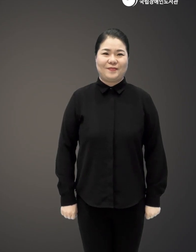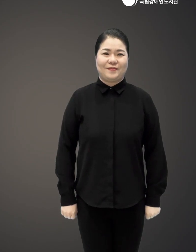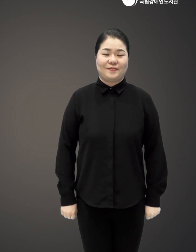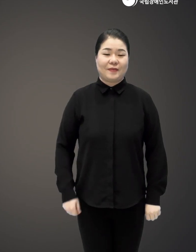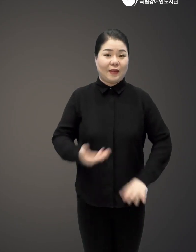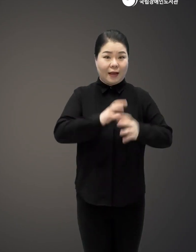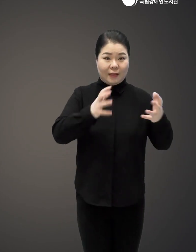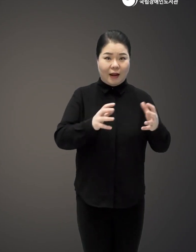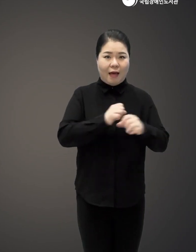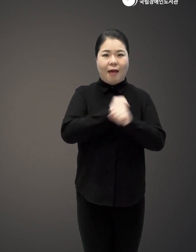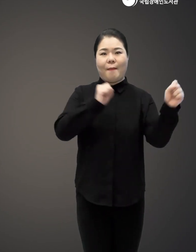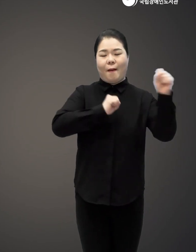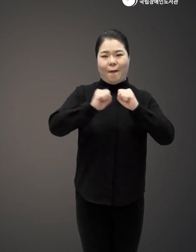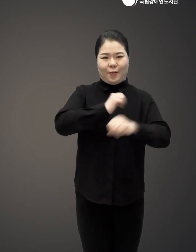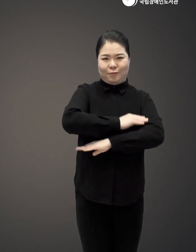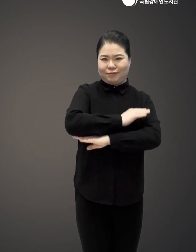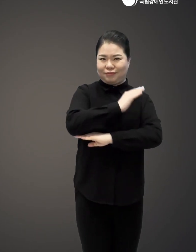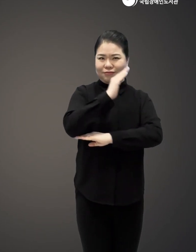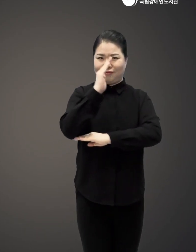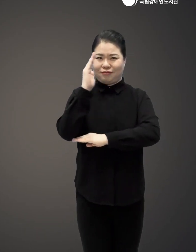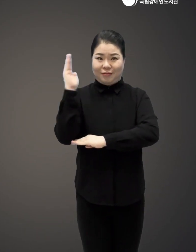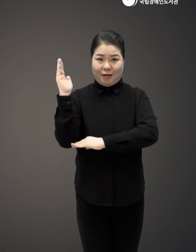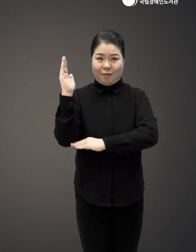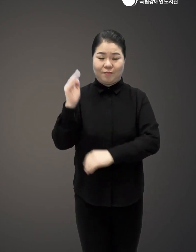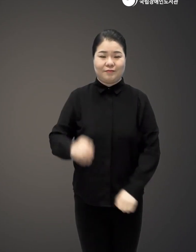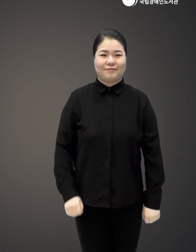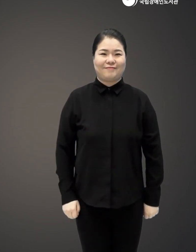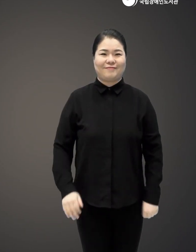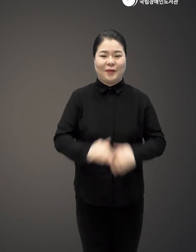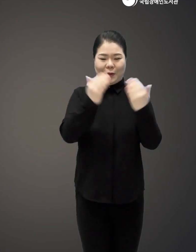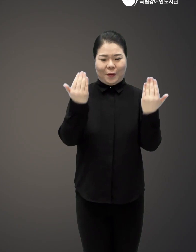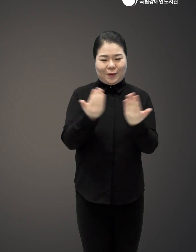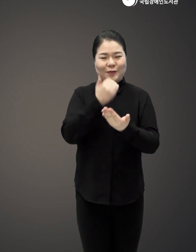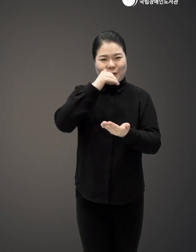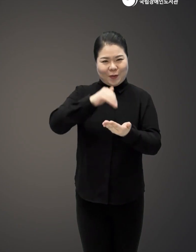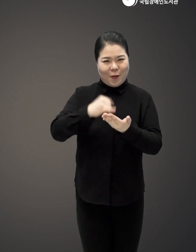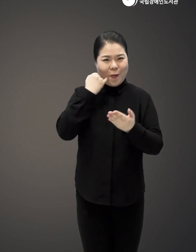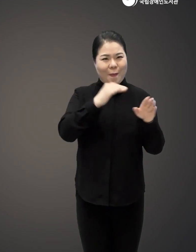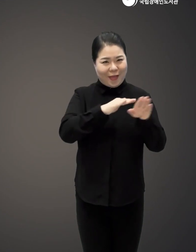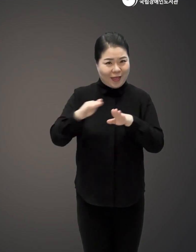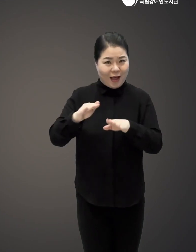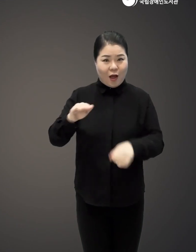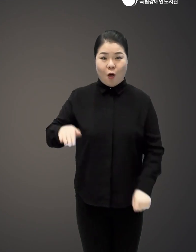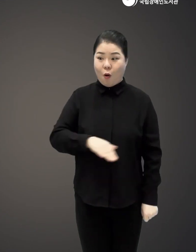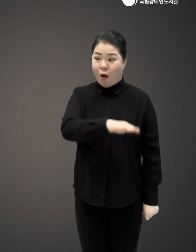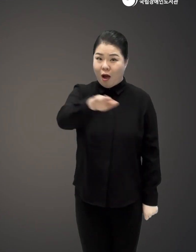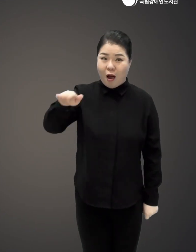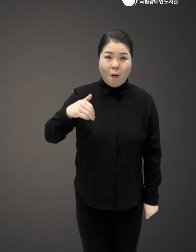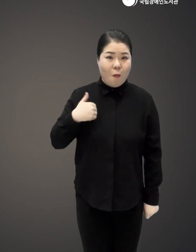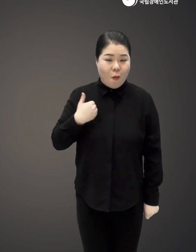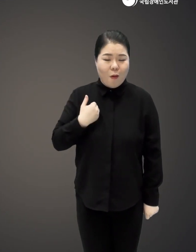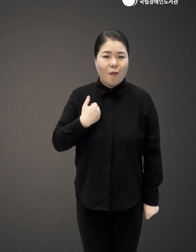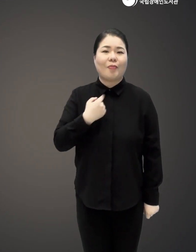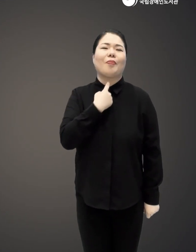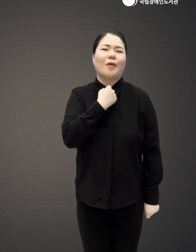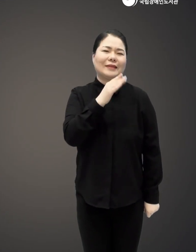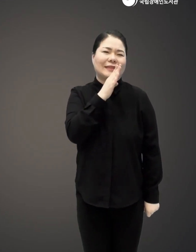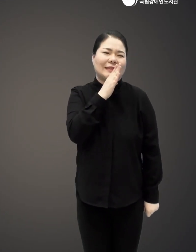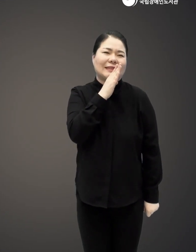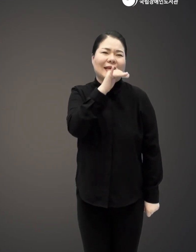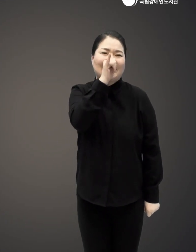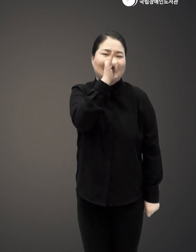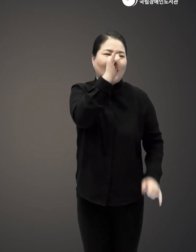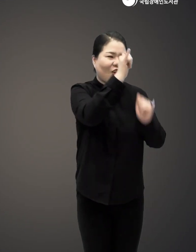국외 독립운동 이야기 묵으리돌의 바다 이제껏 알지 못했지만 생생하게